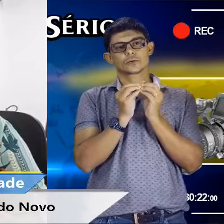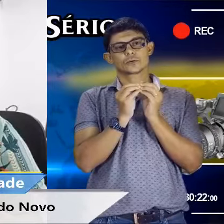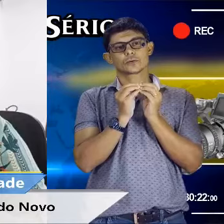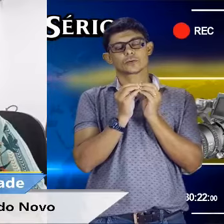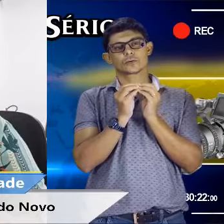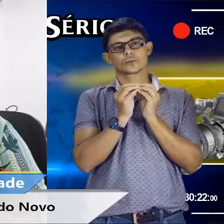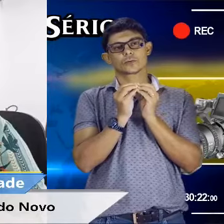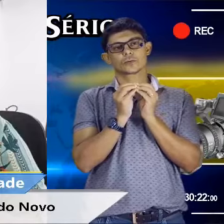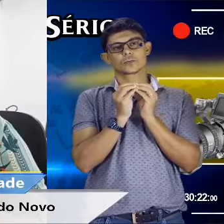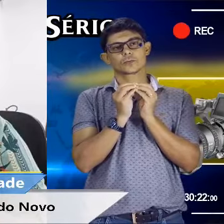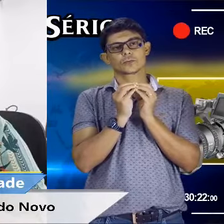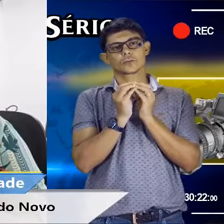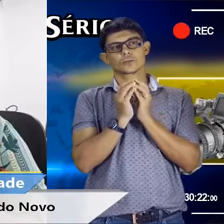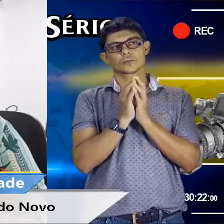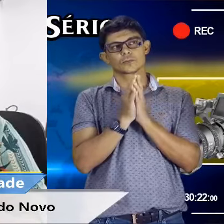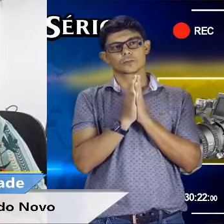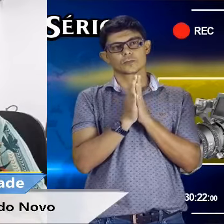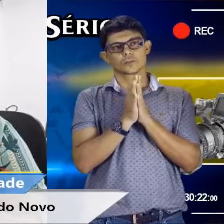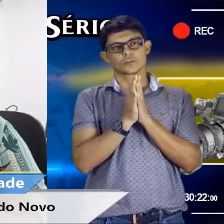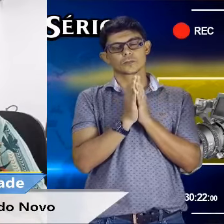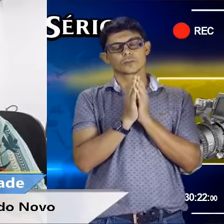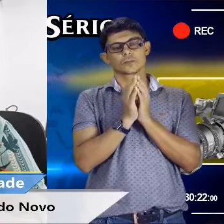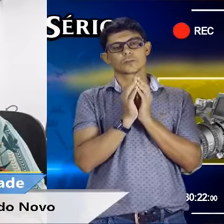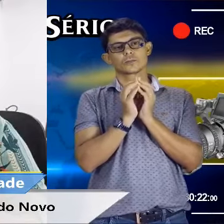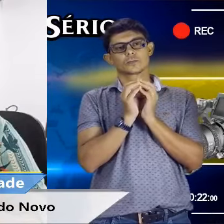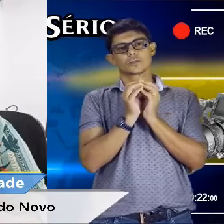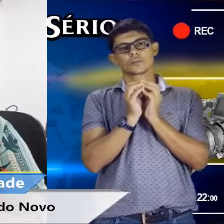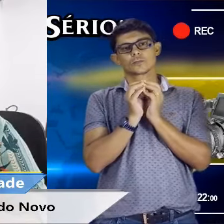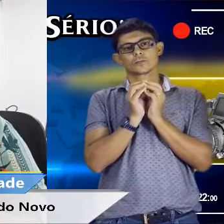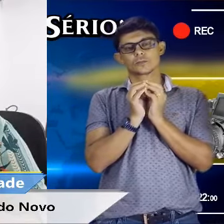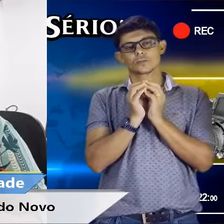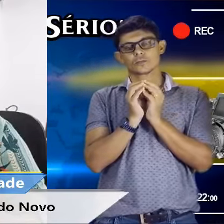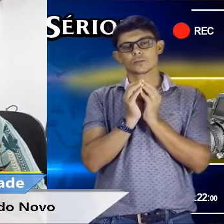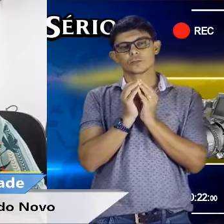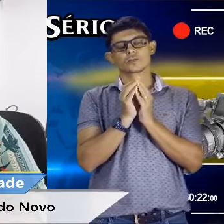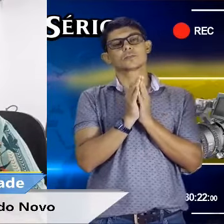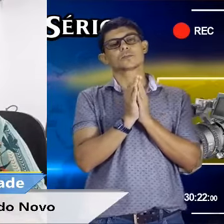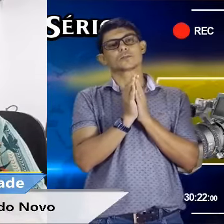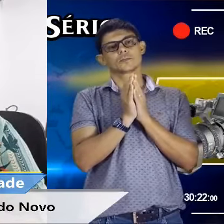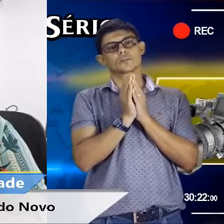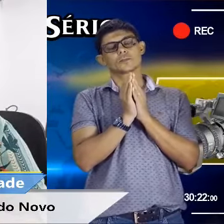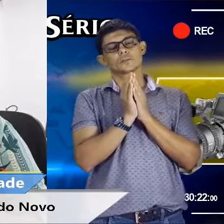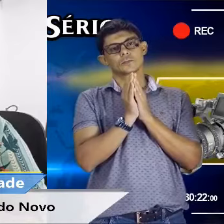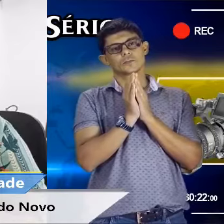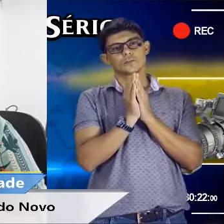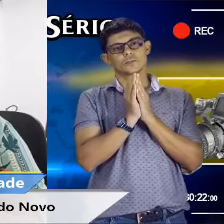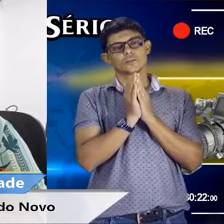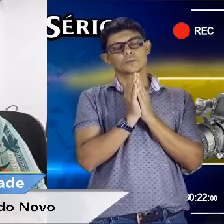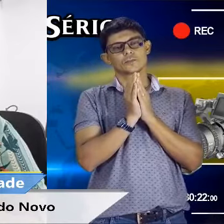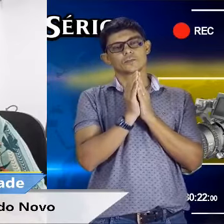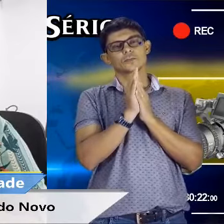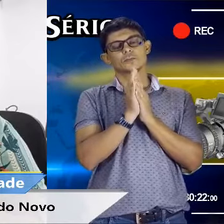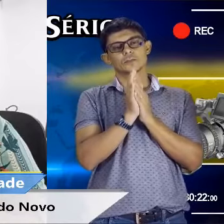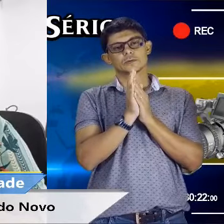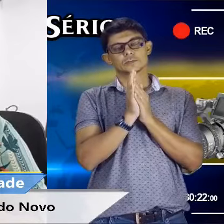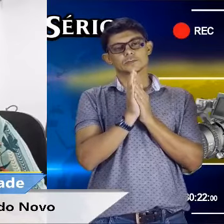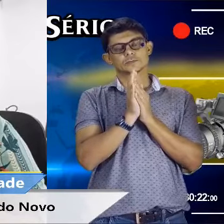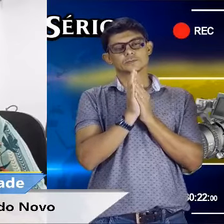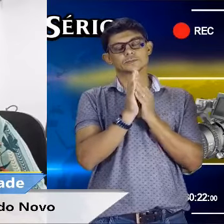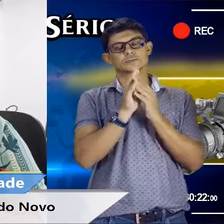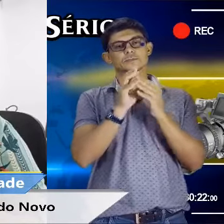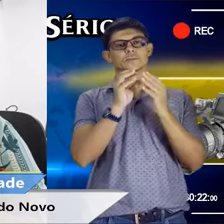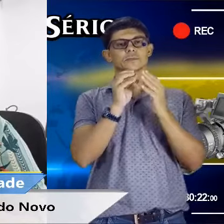faz isso, eu acho que a gente tem que tomar providência assim, junto com as autoridades, de forma pacífica, resolver isso, mas